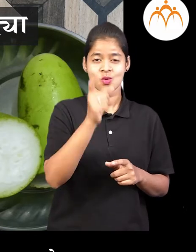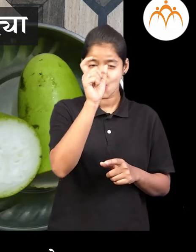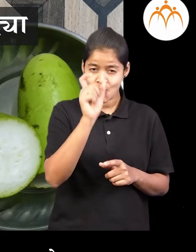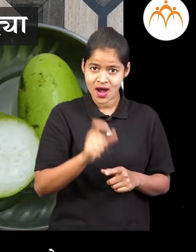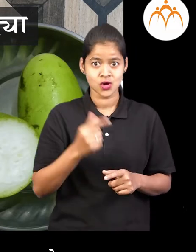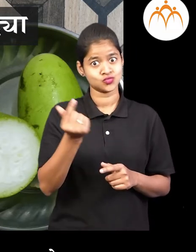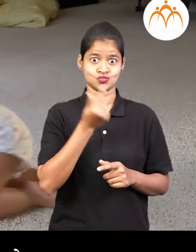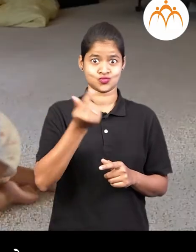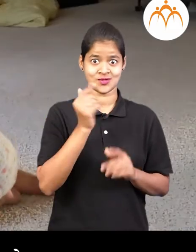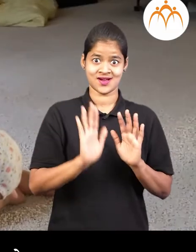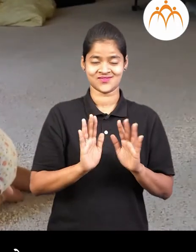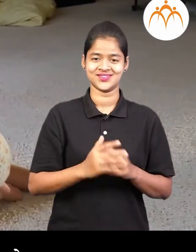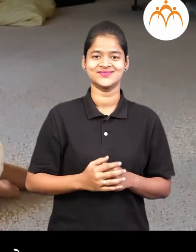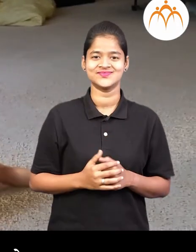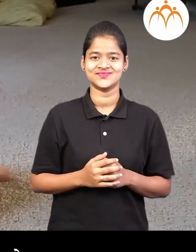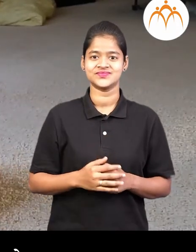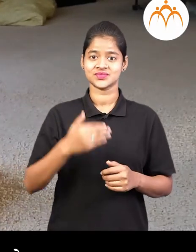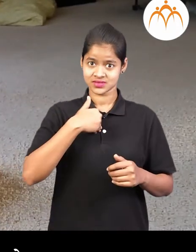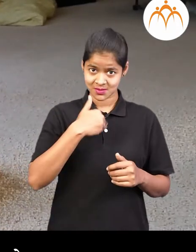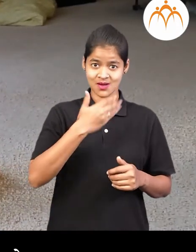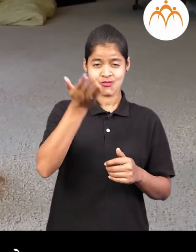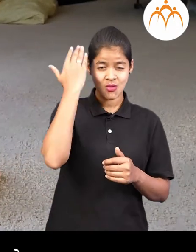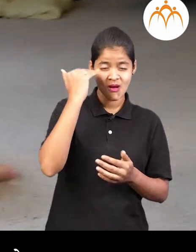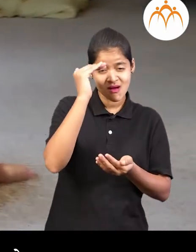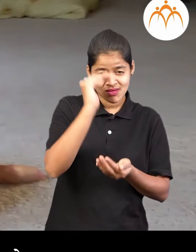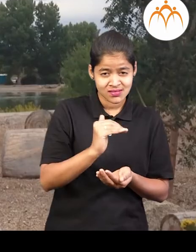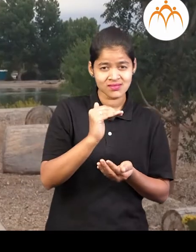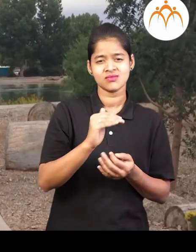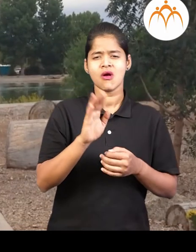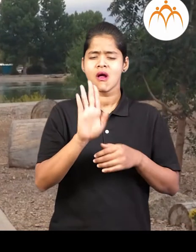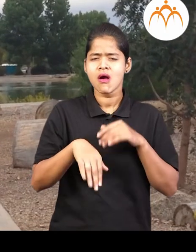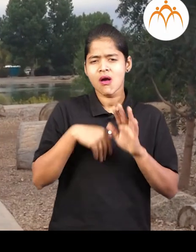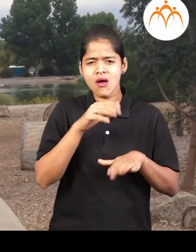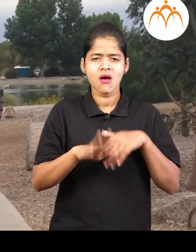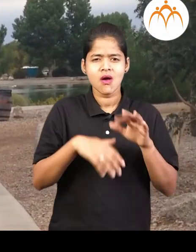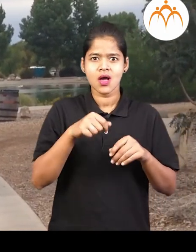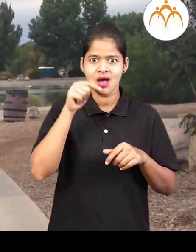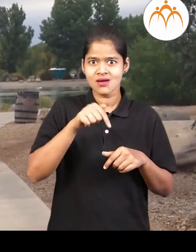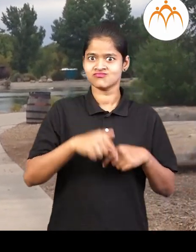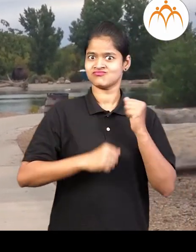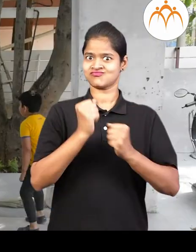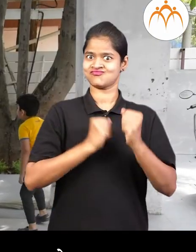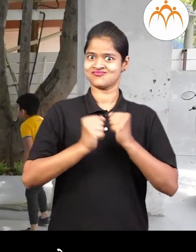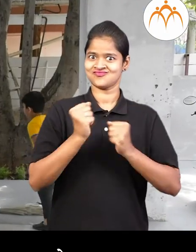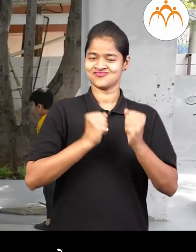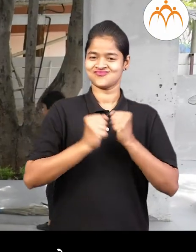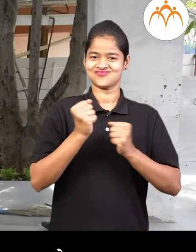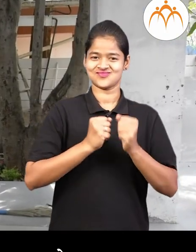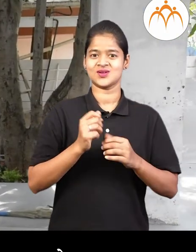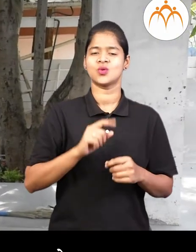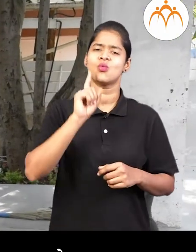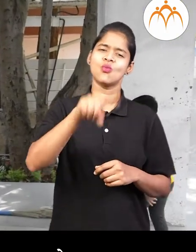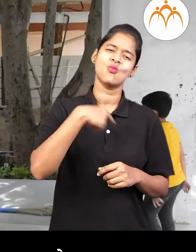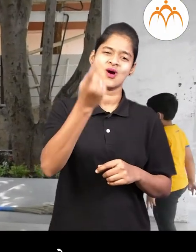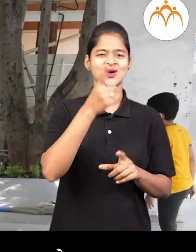मी लहान अस्ताना रांगाईचे आता मी पडू शकते पुडचा वर्षी